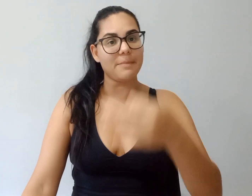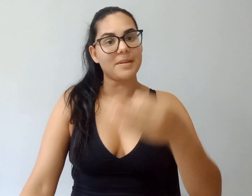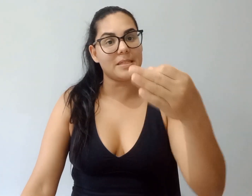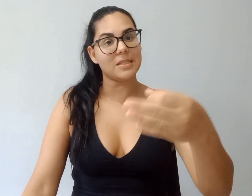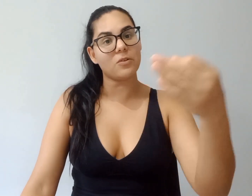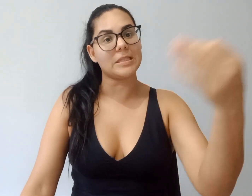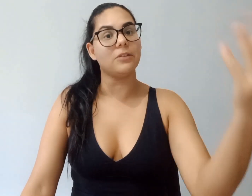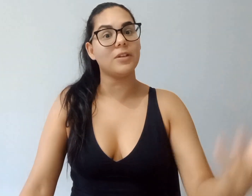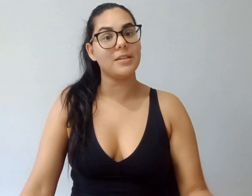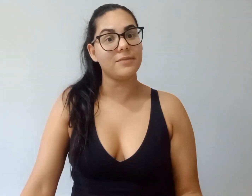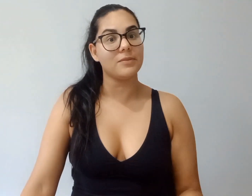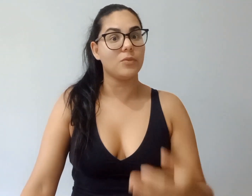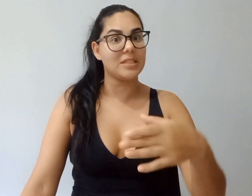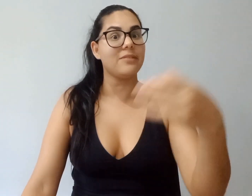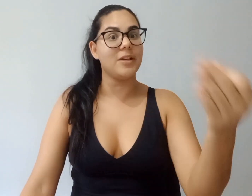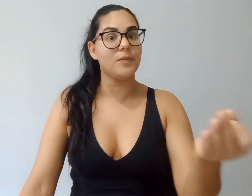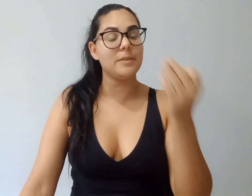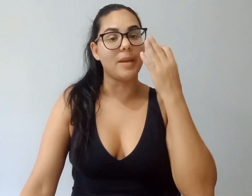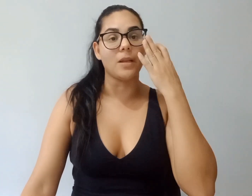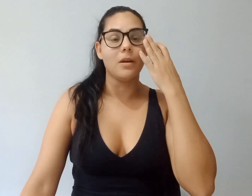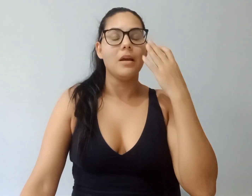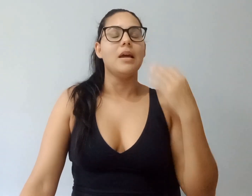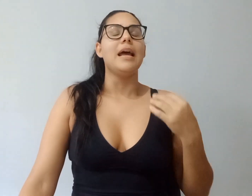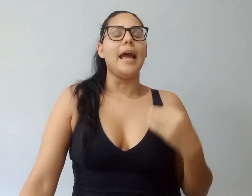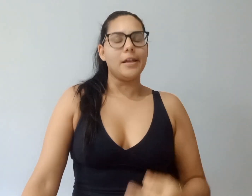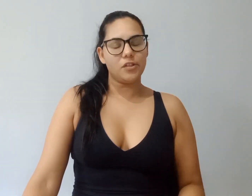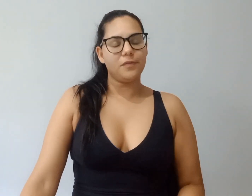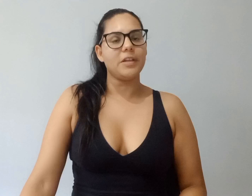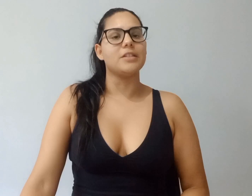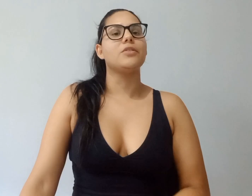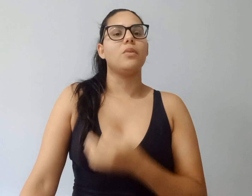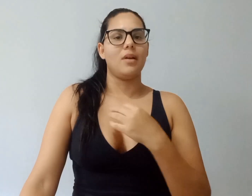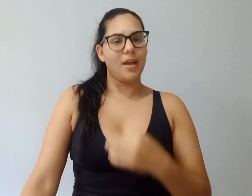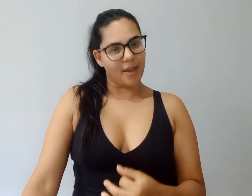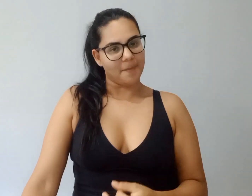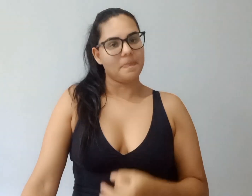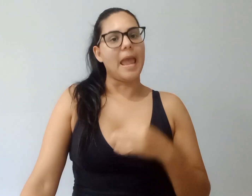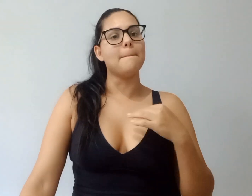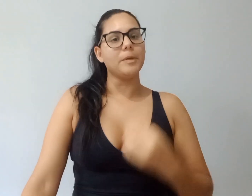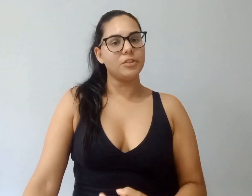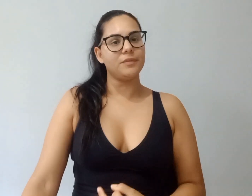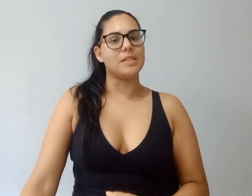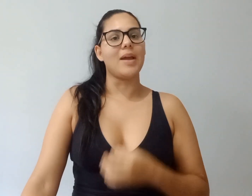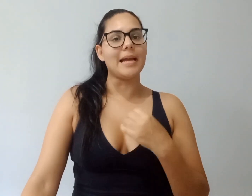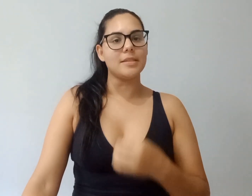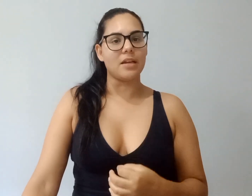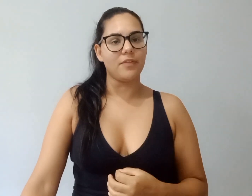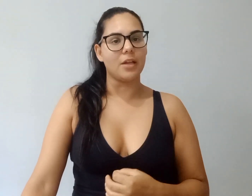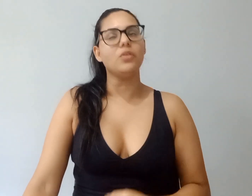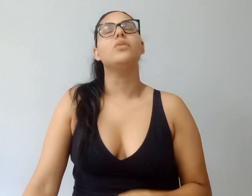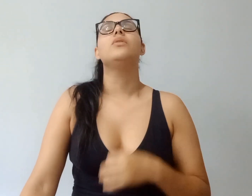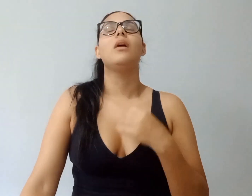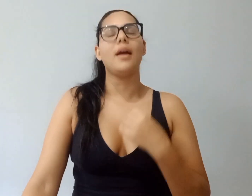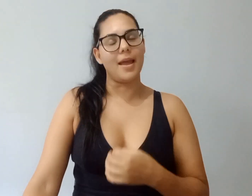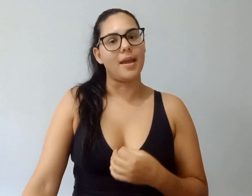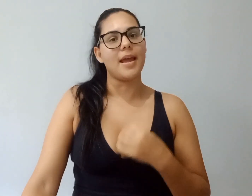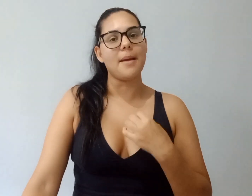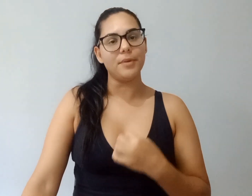precisa gostar do que você vê no espelho. É difícil? É. É muito difícil. É desafiador? É. É muito